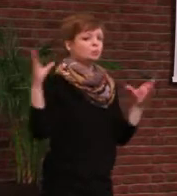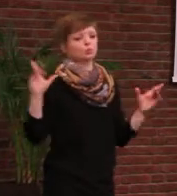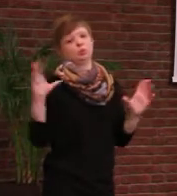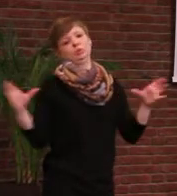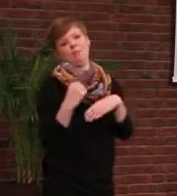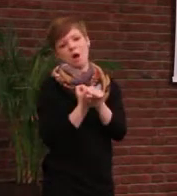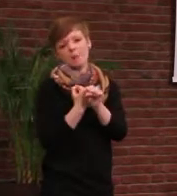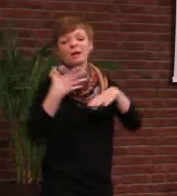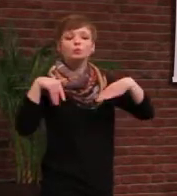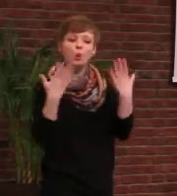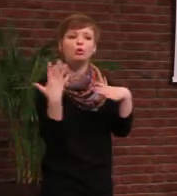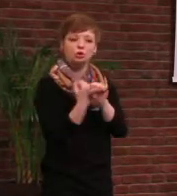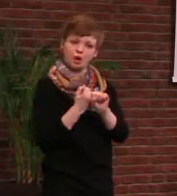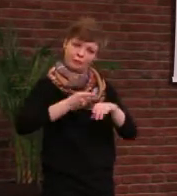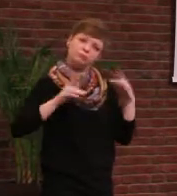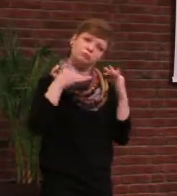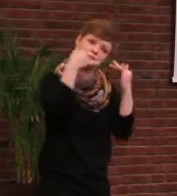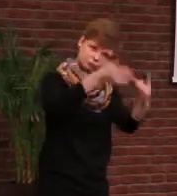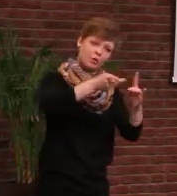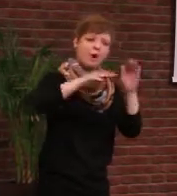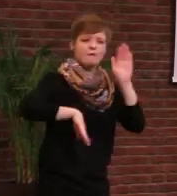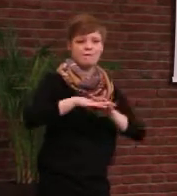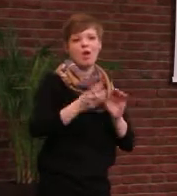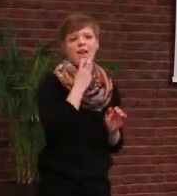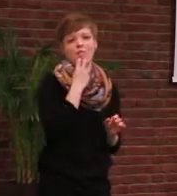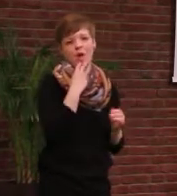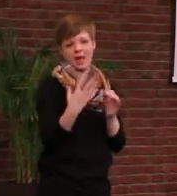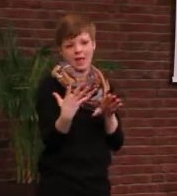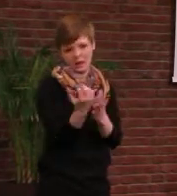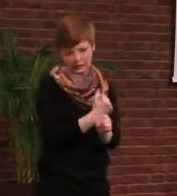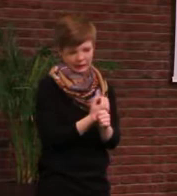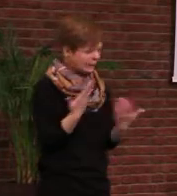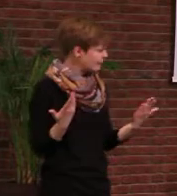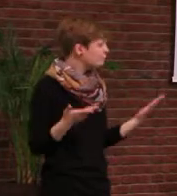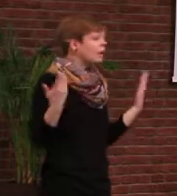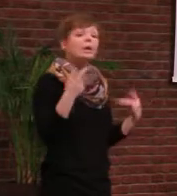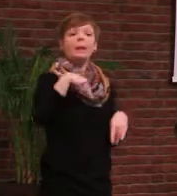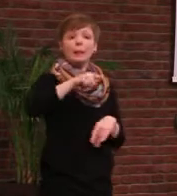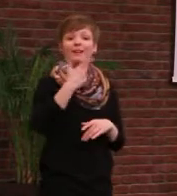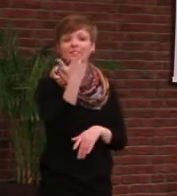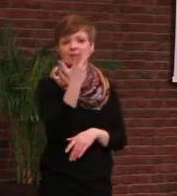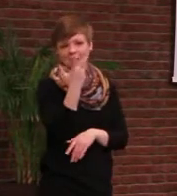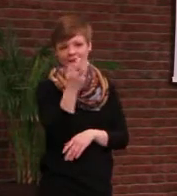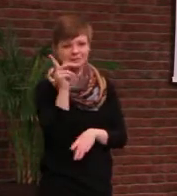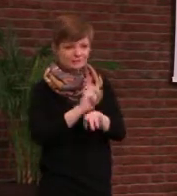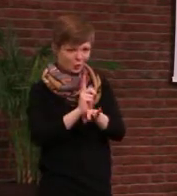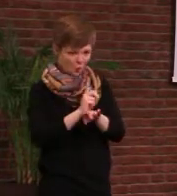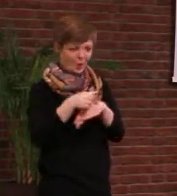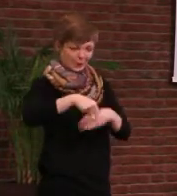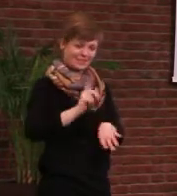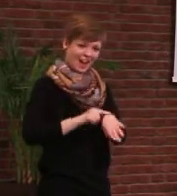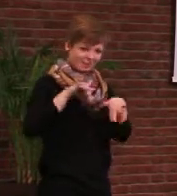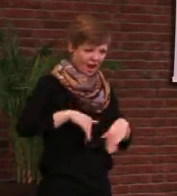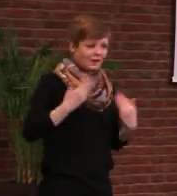auf die Erneuerbaren umzusteigen. Jetzt habe ich noch 30 Sekunden gehabt und von daher sage ich einfach,